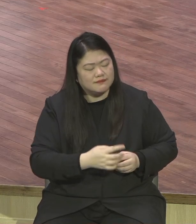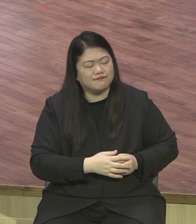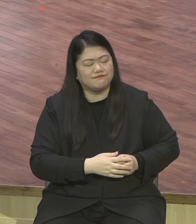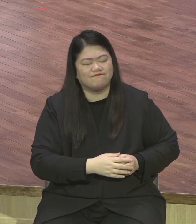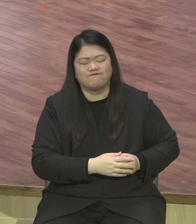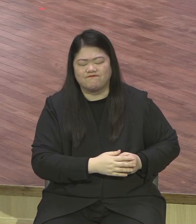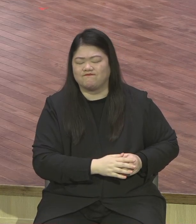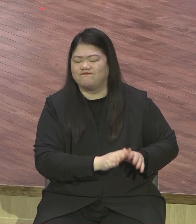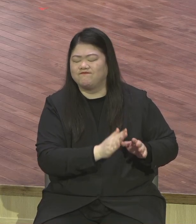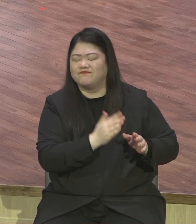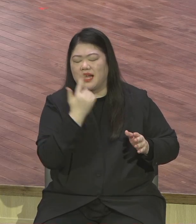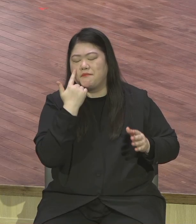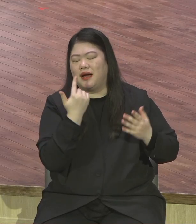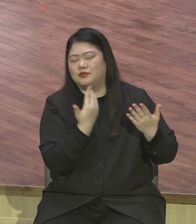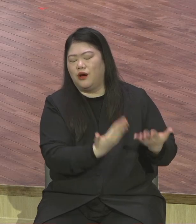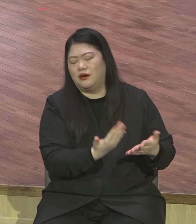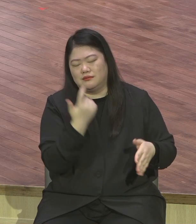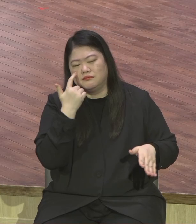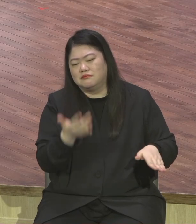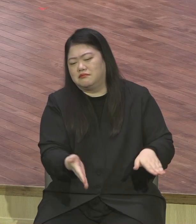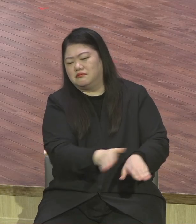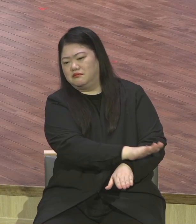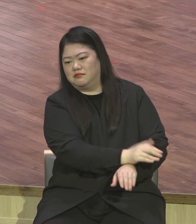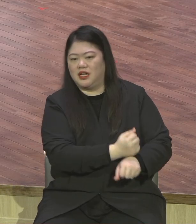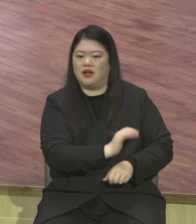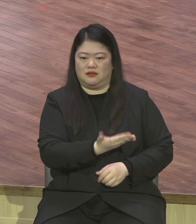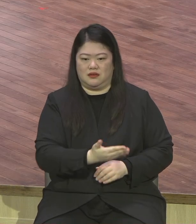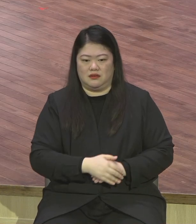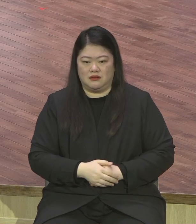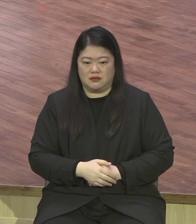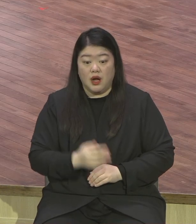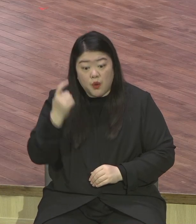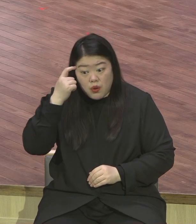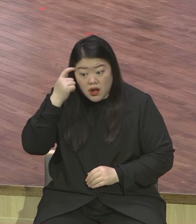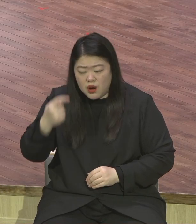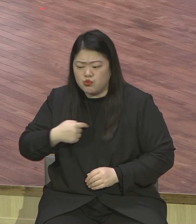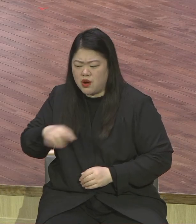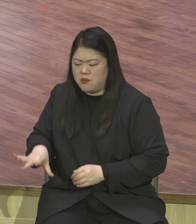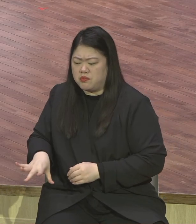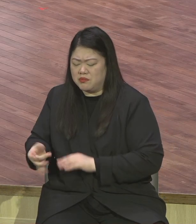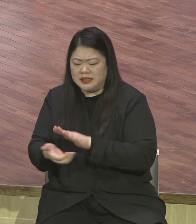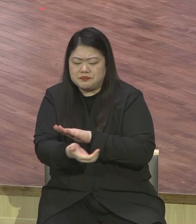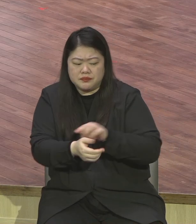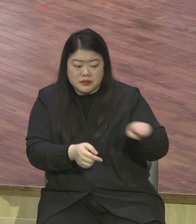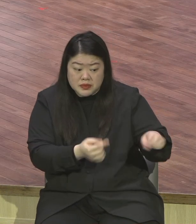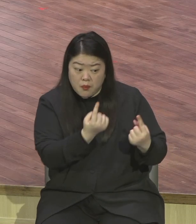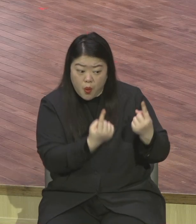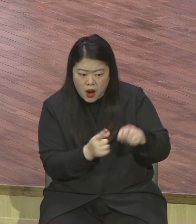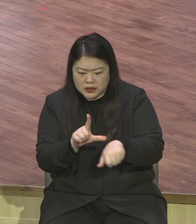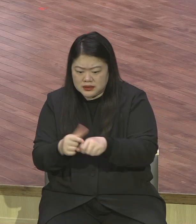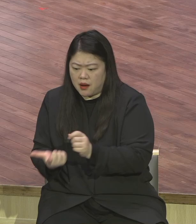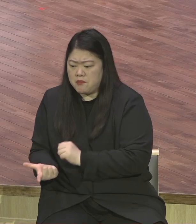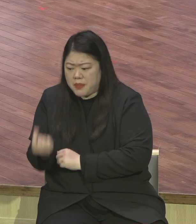한마디로 먼저 믿은 자 좀 더 영적으로 무장이 돼가지고 강한 자가